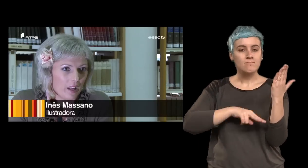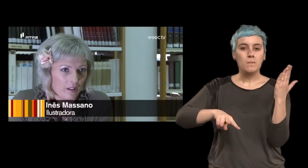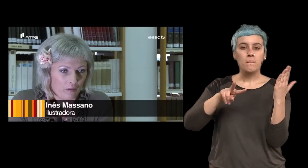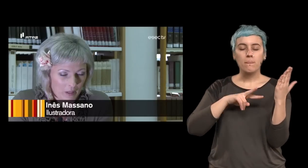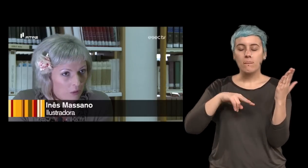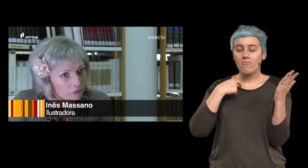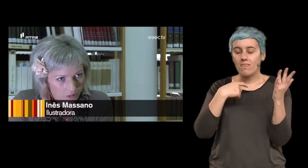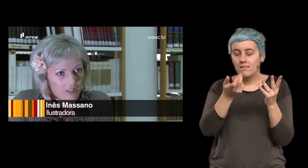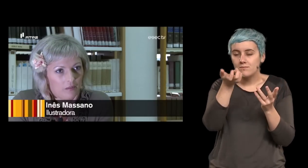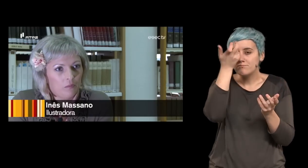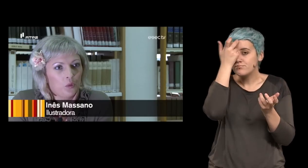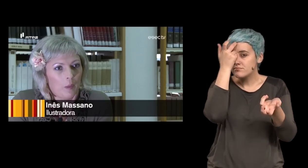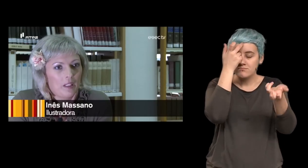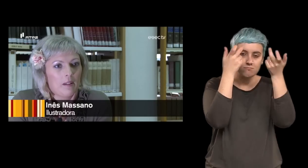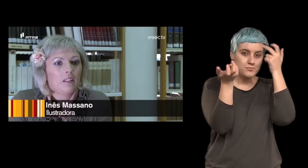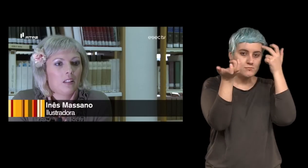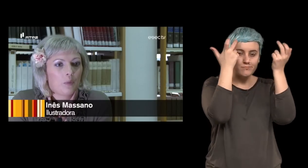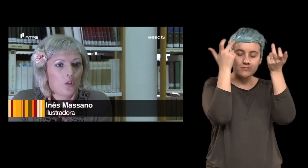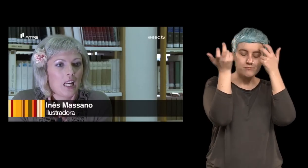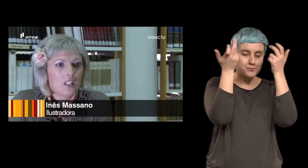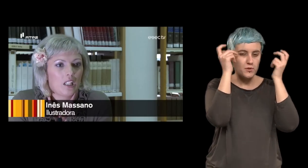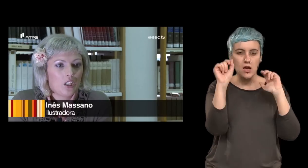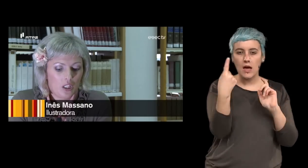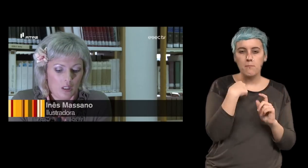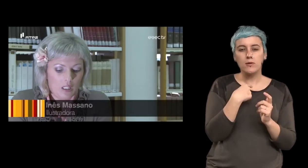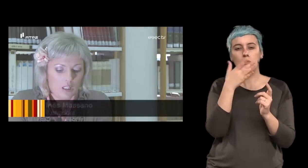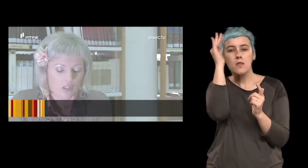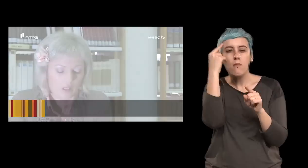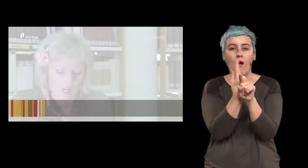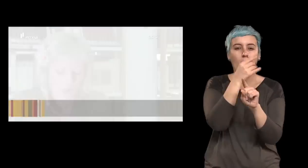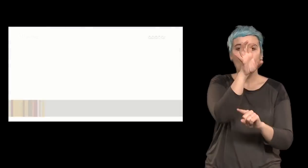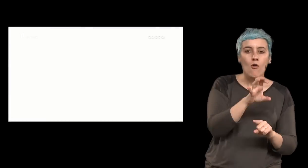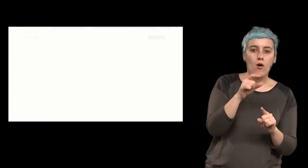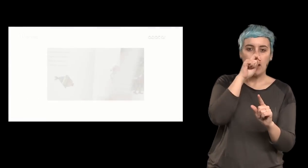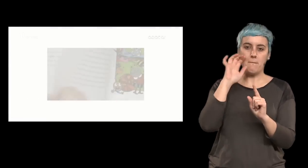começam a fluir muito rapidamente as personagens e os ambientes